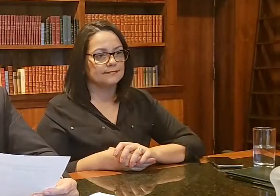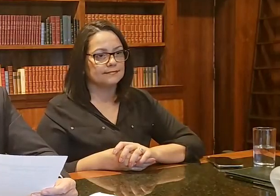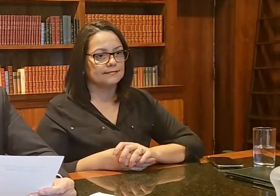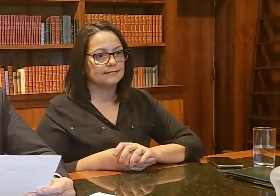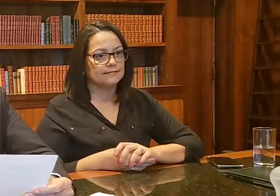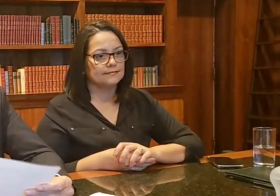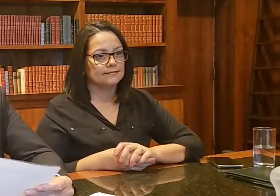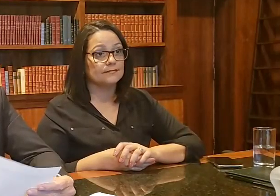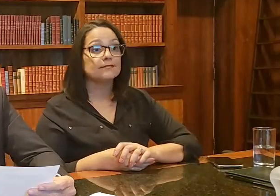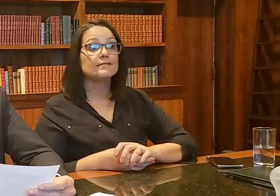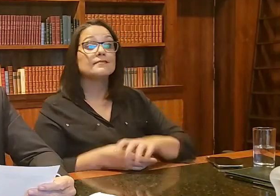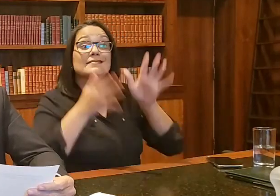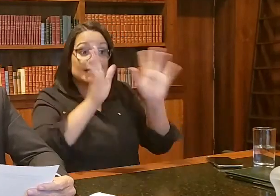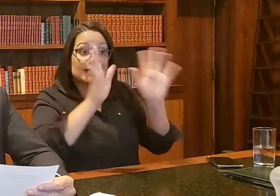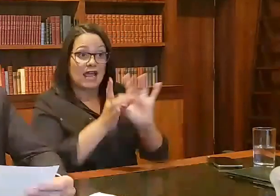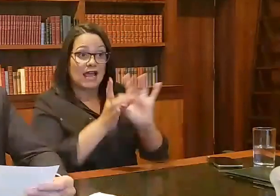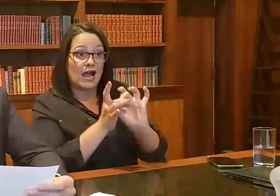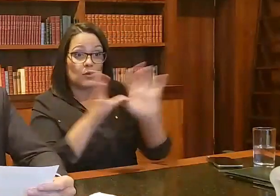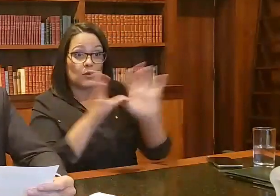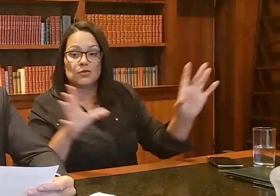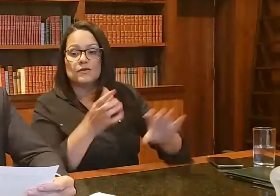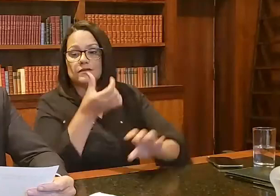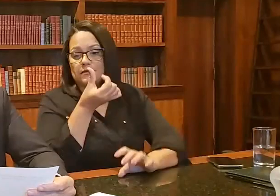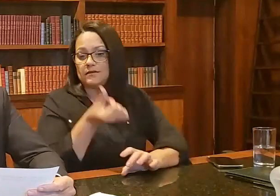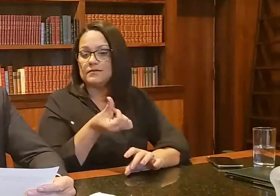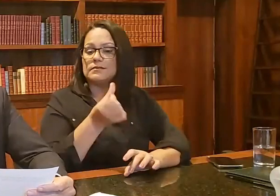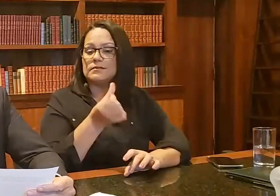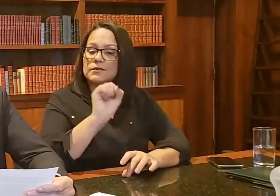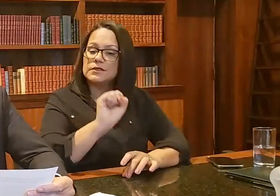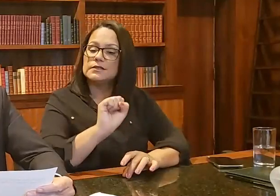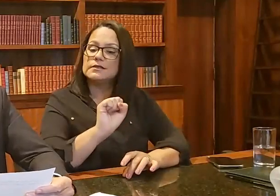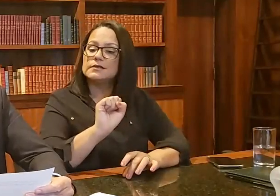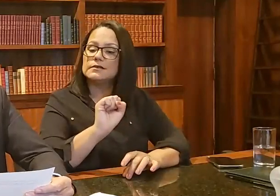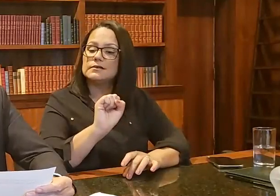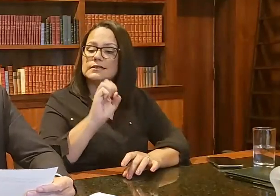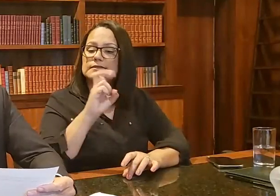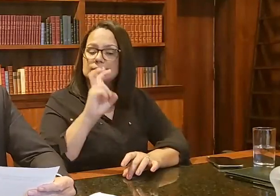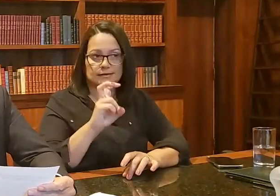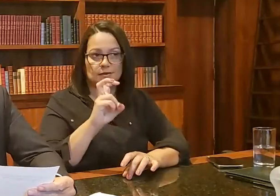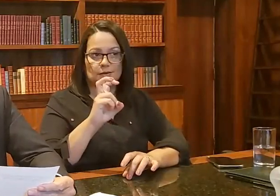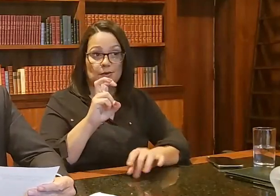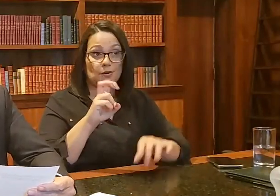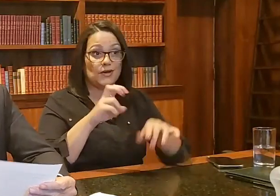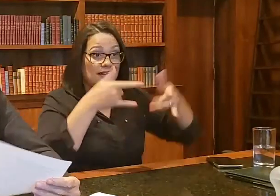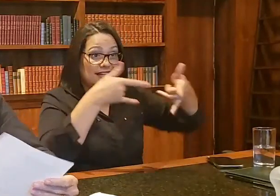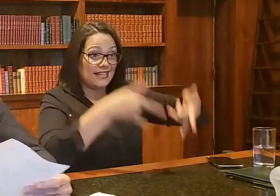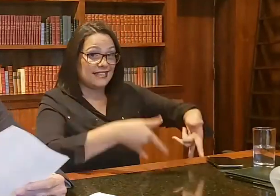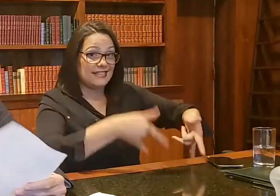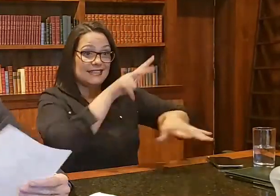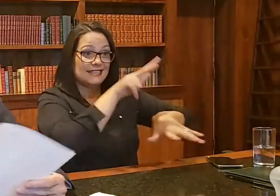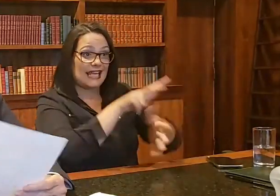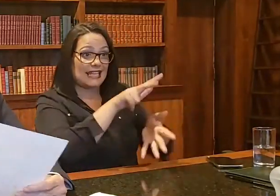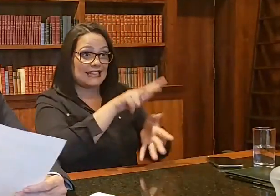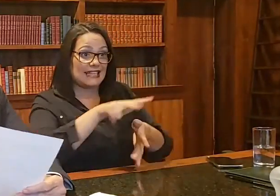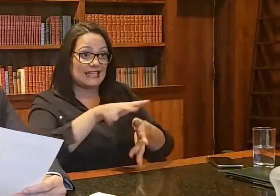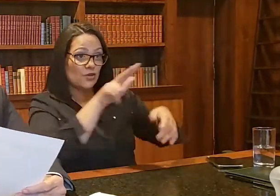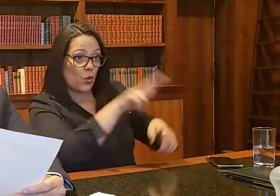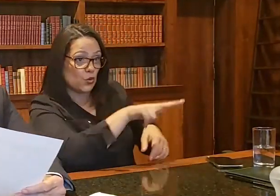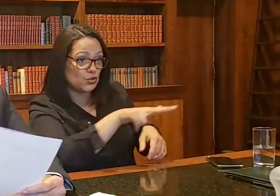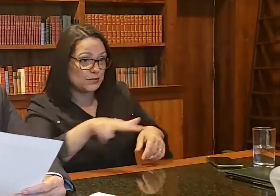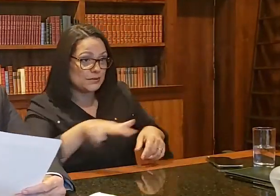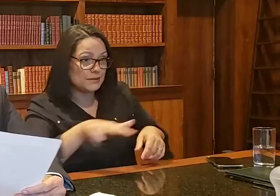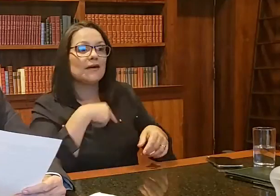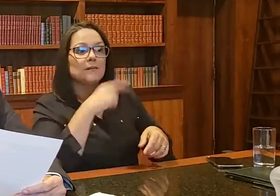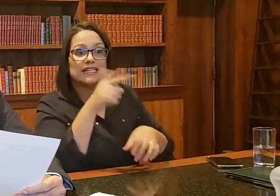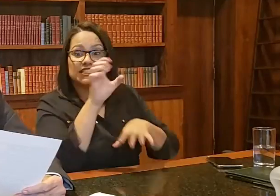foram autorizados mais 685 leitos de UTI para 11 estados e distrito federal. Então, quando o governador